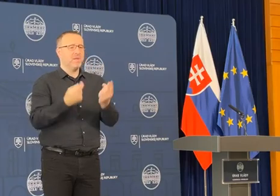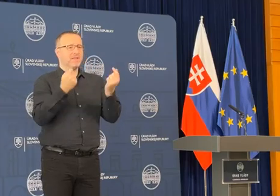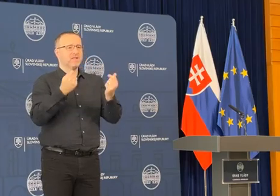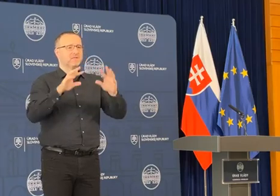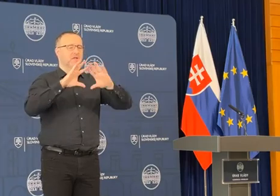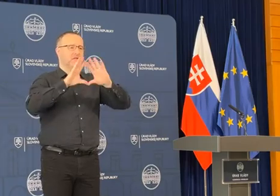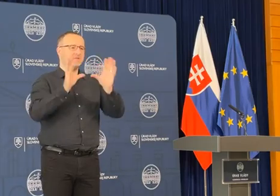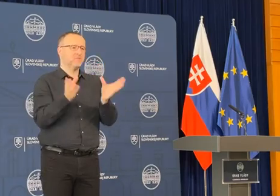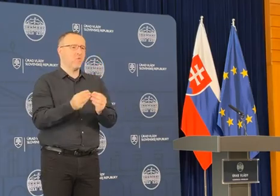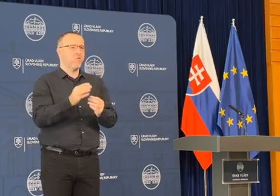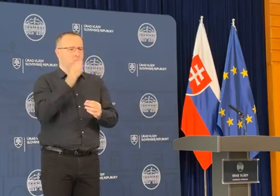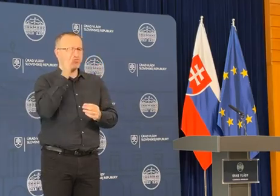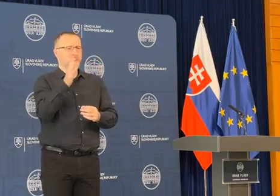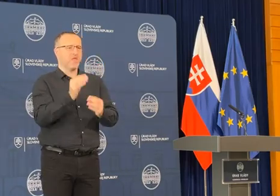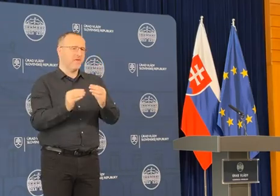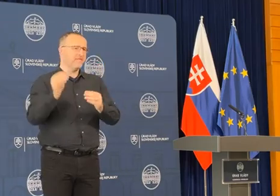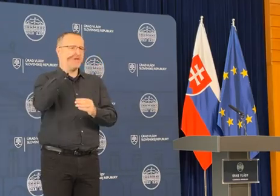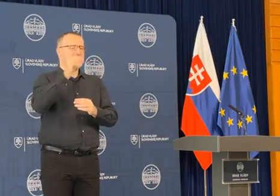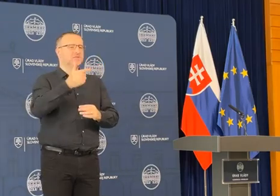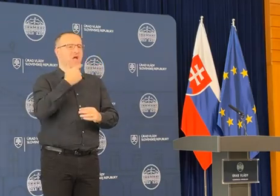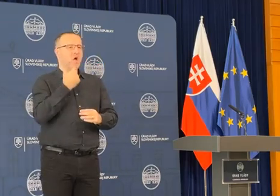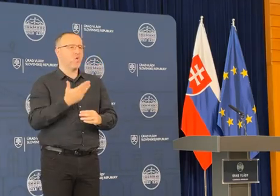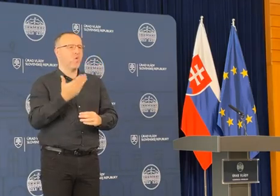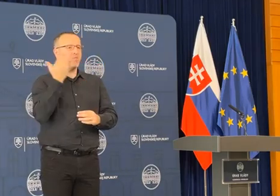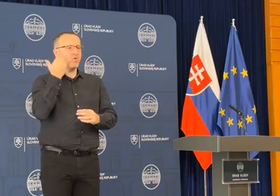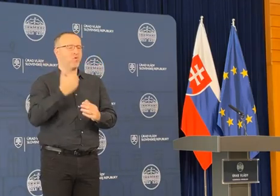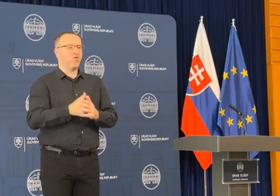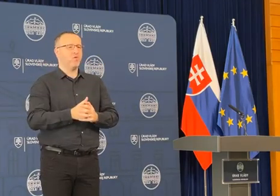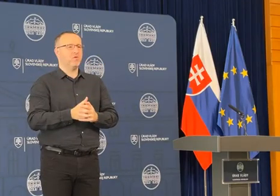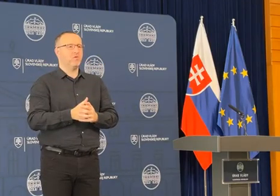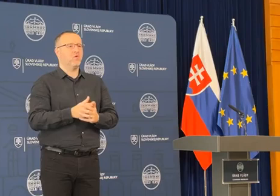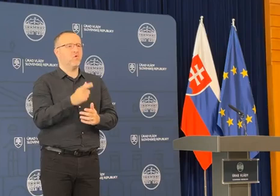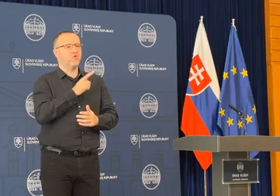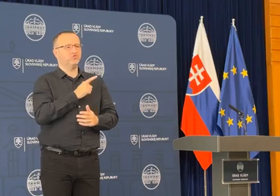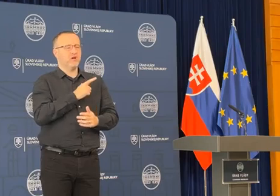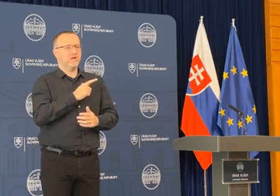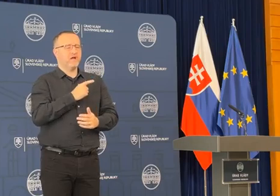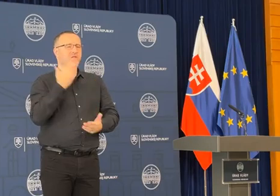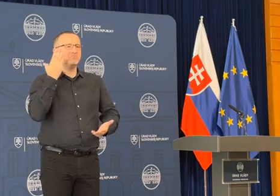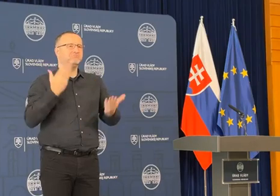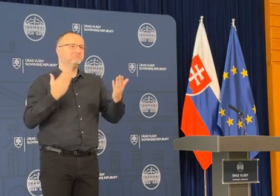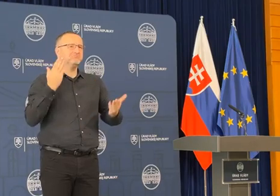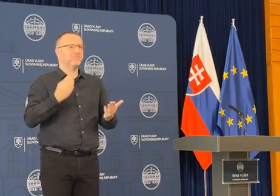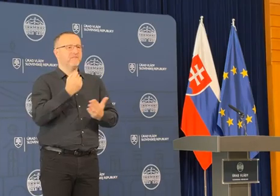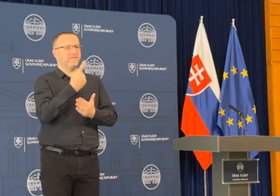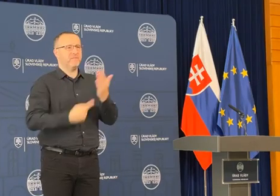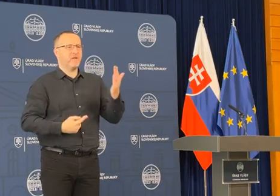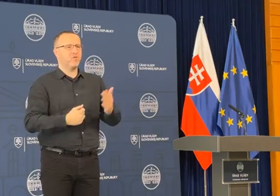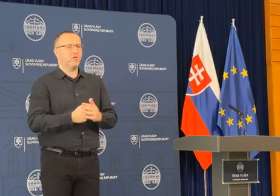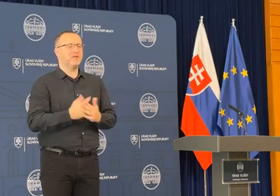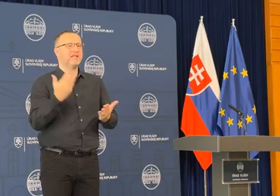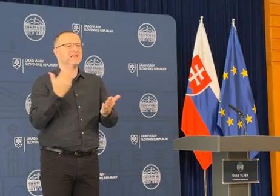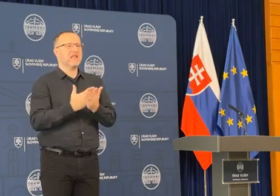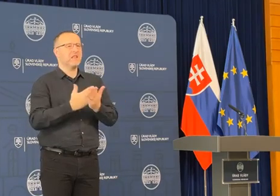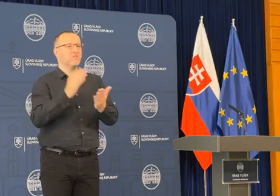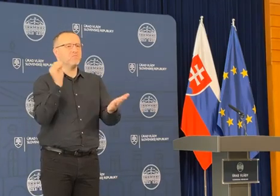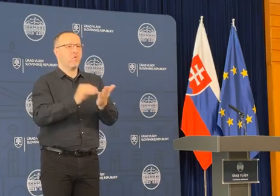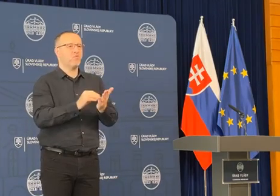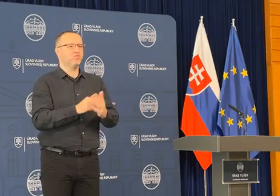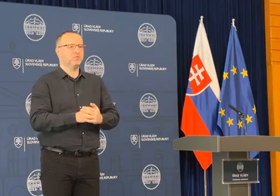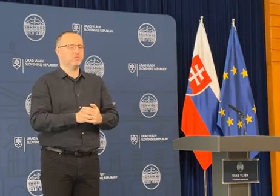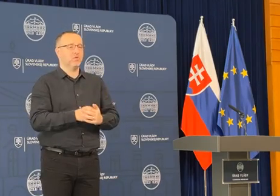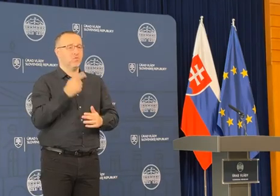celkovej obalke budú väčšie, ako bol teda očakávaný a odhadovaný výpadok z daňového bonusu, čo je